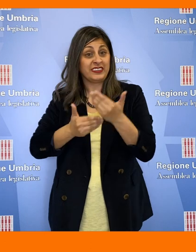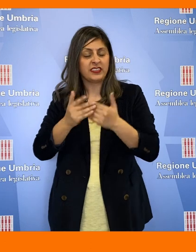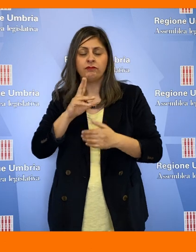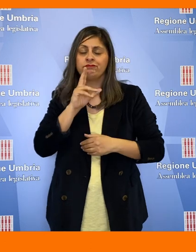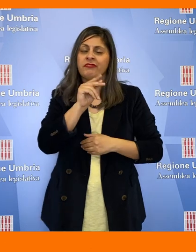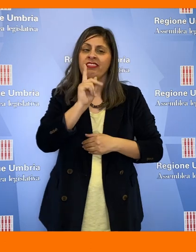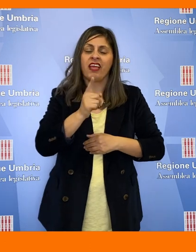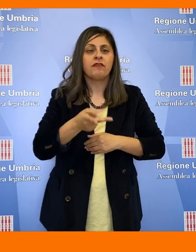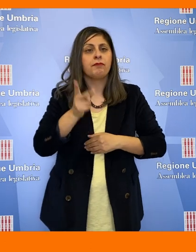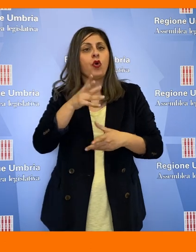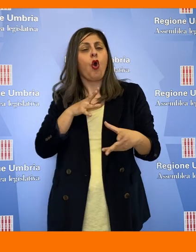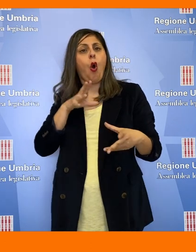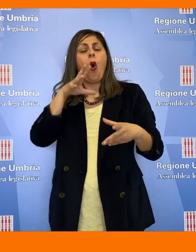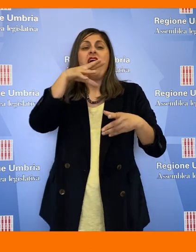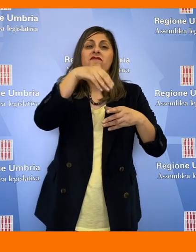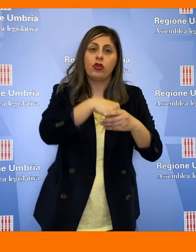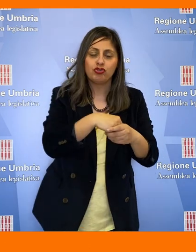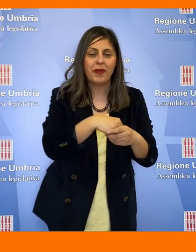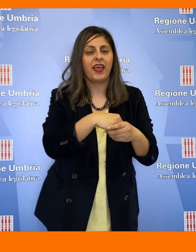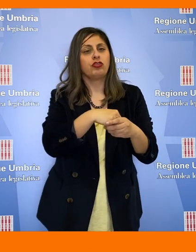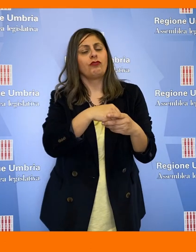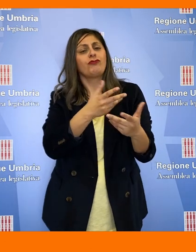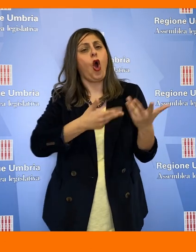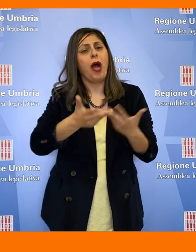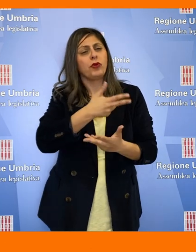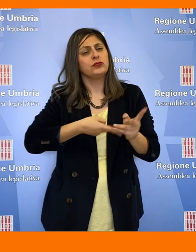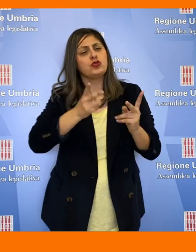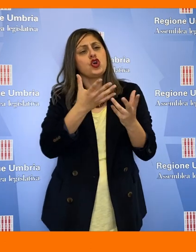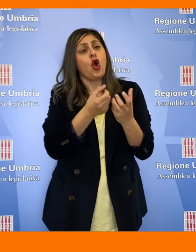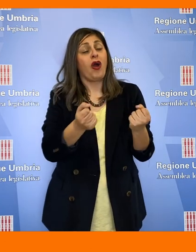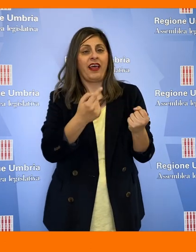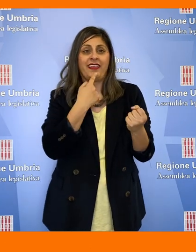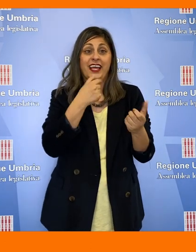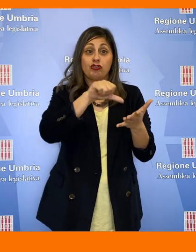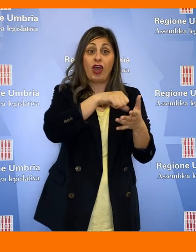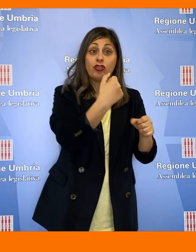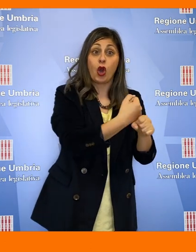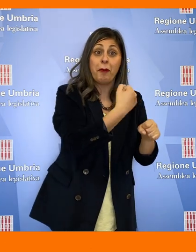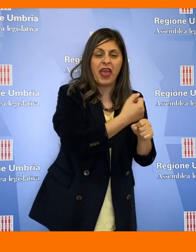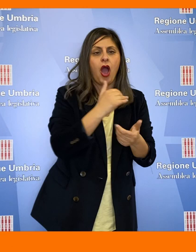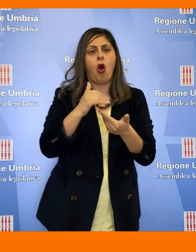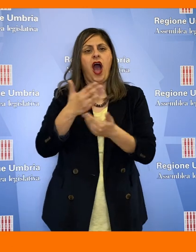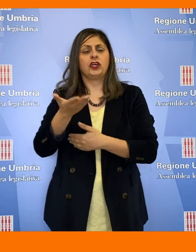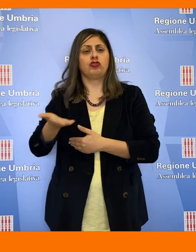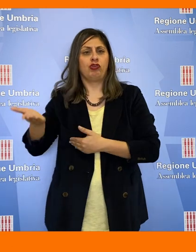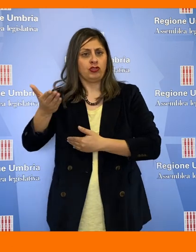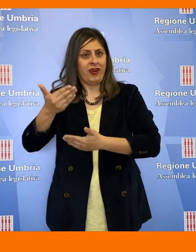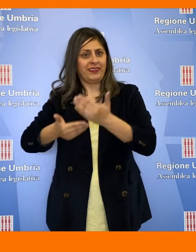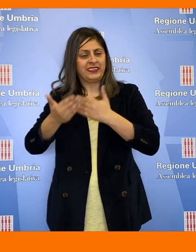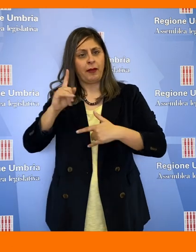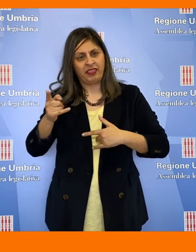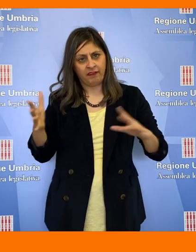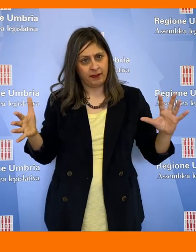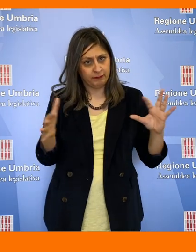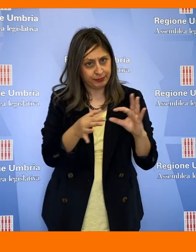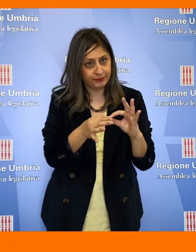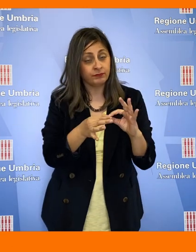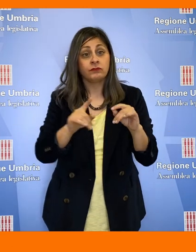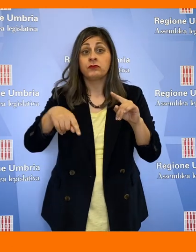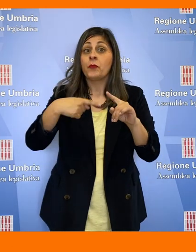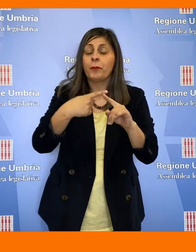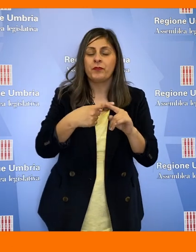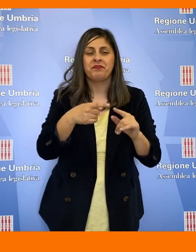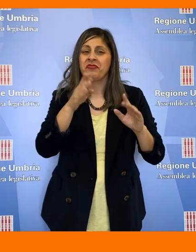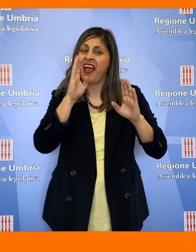di un maggiore coinvolgimento e di una più concreta collaborazione tra centri per l'impiego e associazioni delle persone con disabilità,